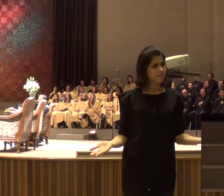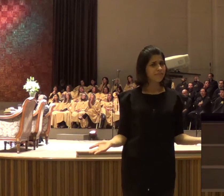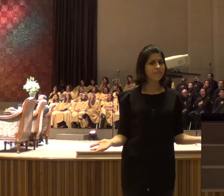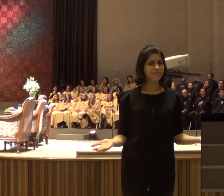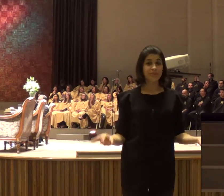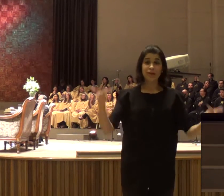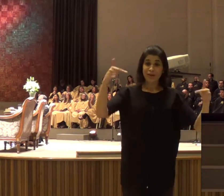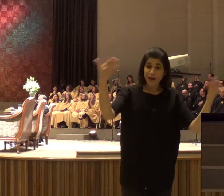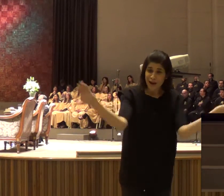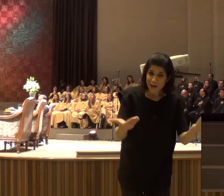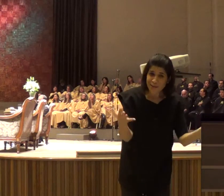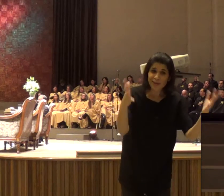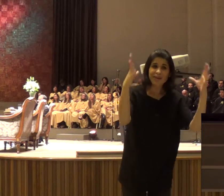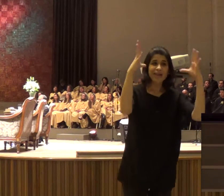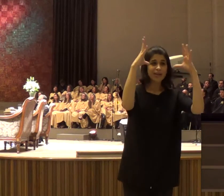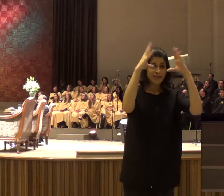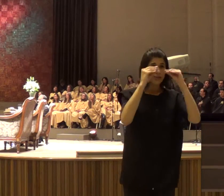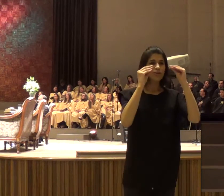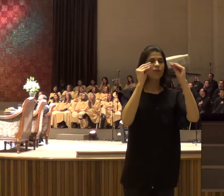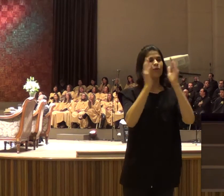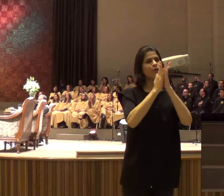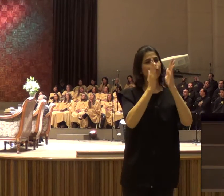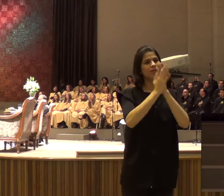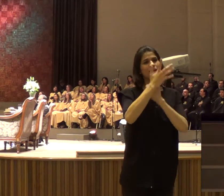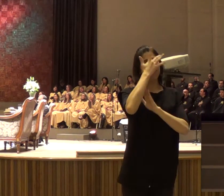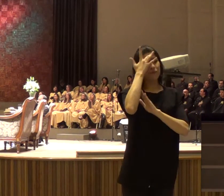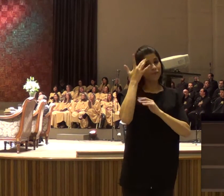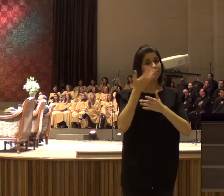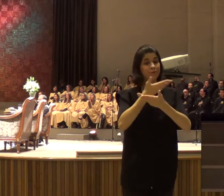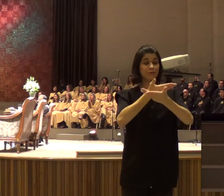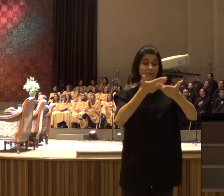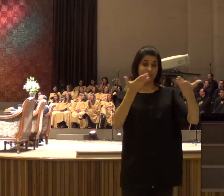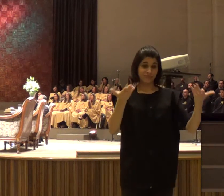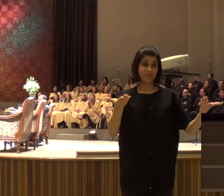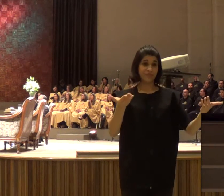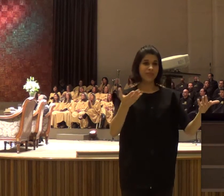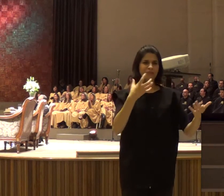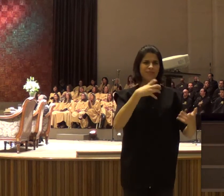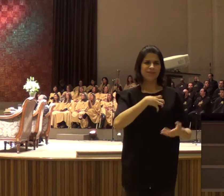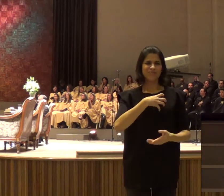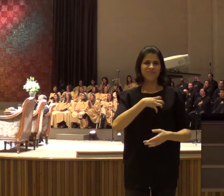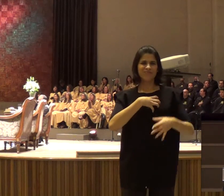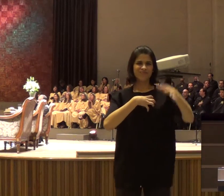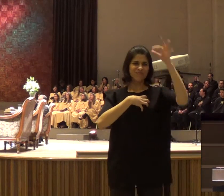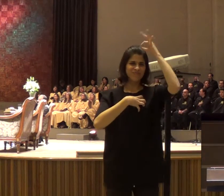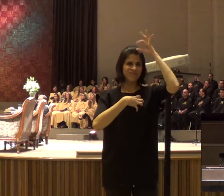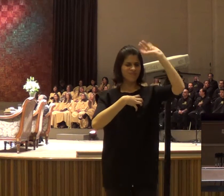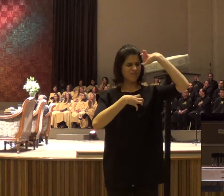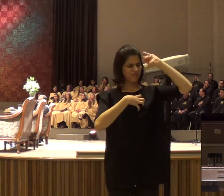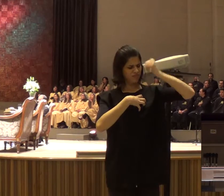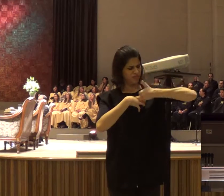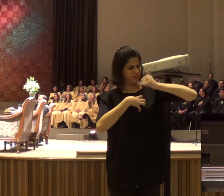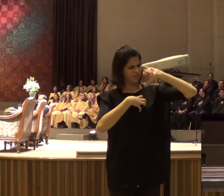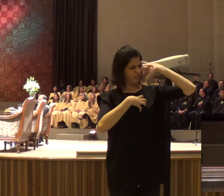eu queria, orar com pessoas, que estão ouvindo, a voz de Deus, lembra que eu falei, que, nunca,